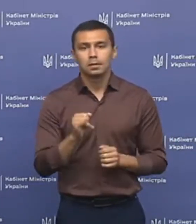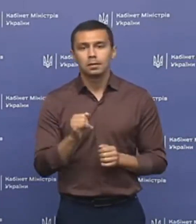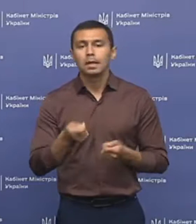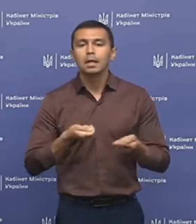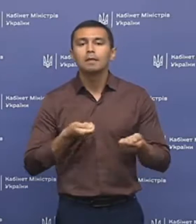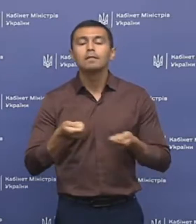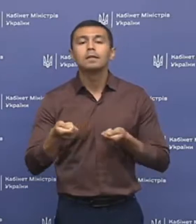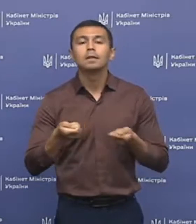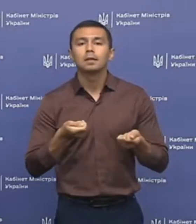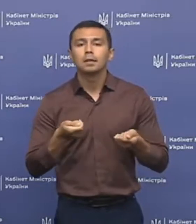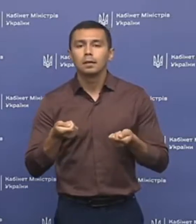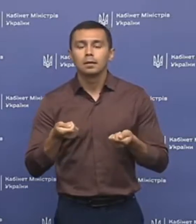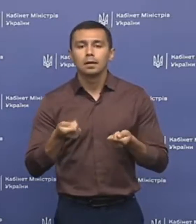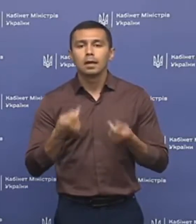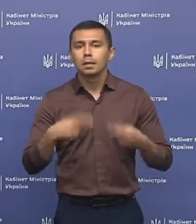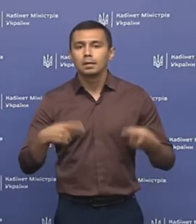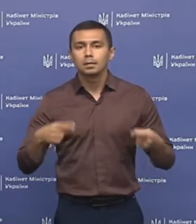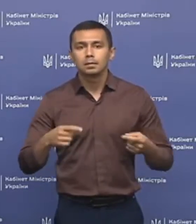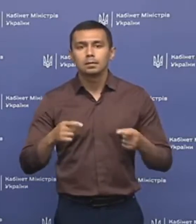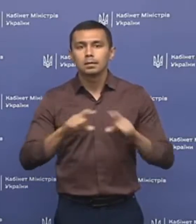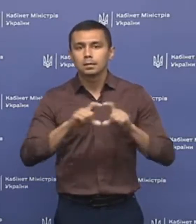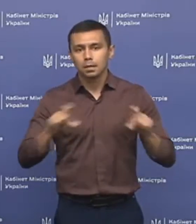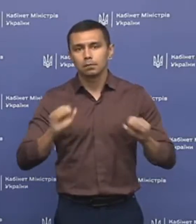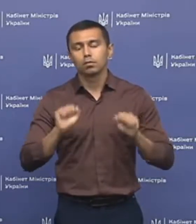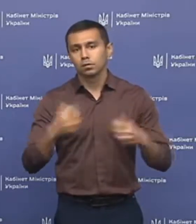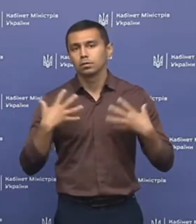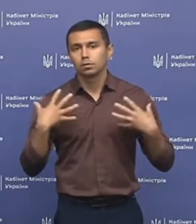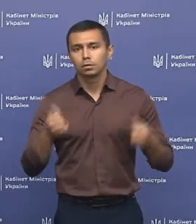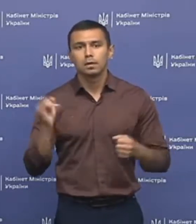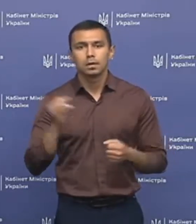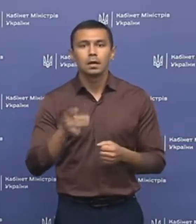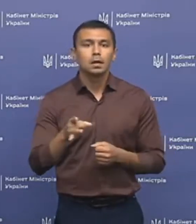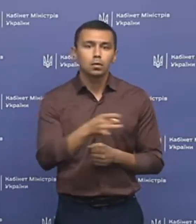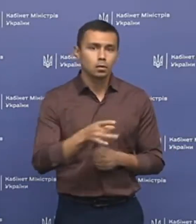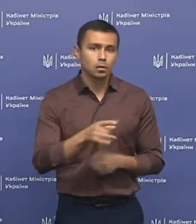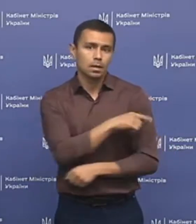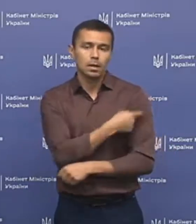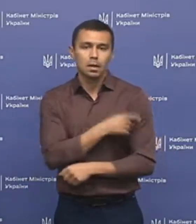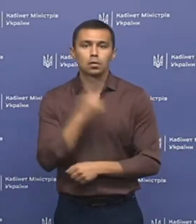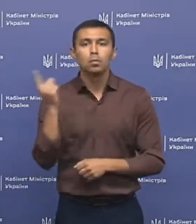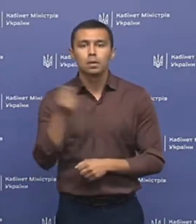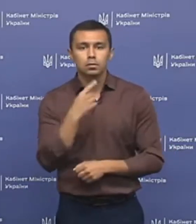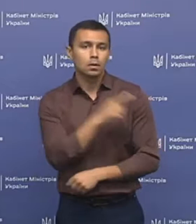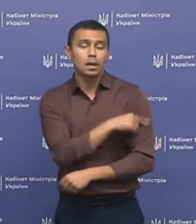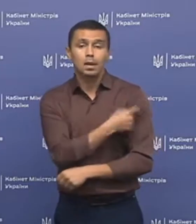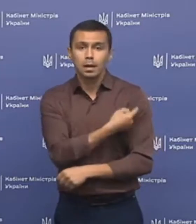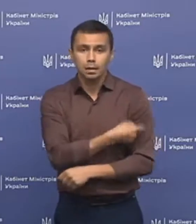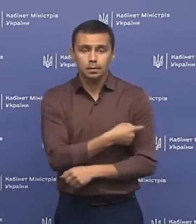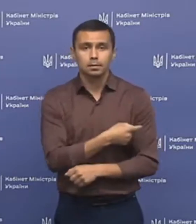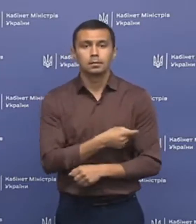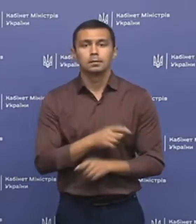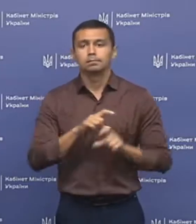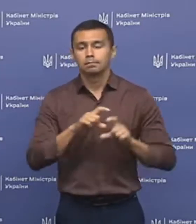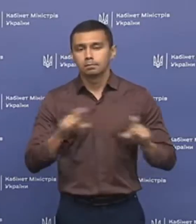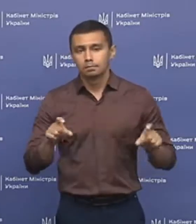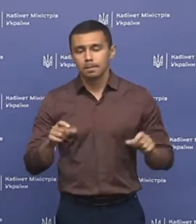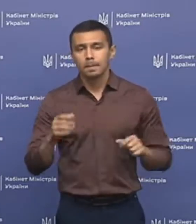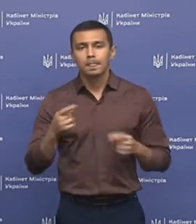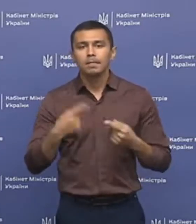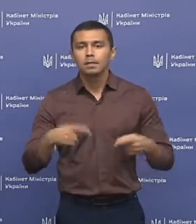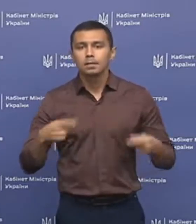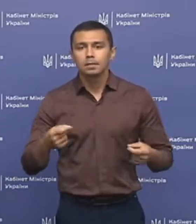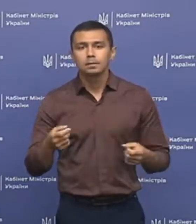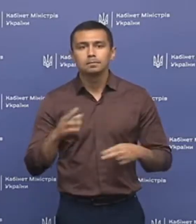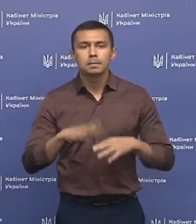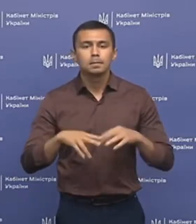керівники різних закладів охорони здоров'я, і районної лікарні, і власної лікарні, в